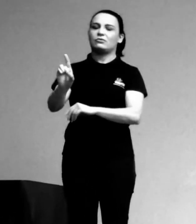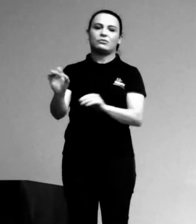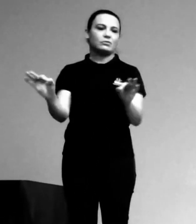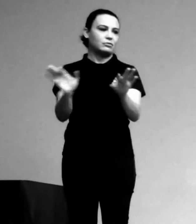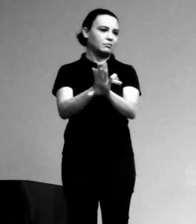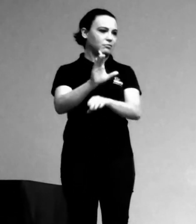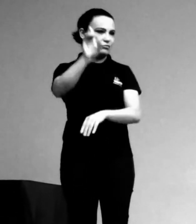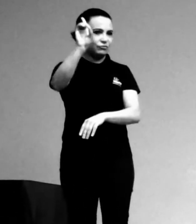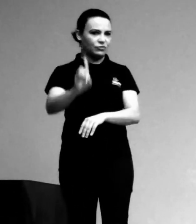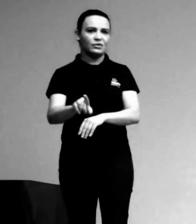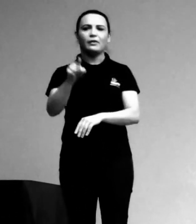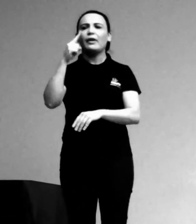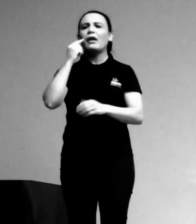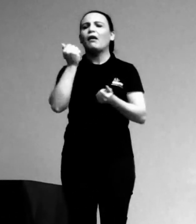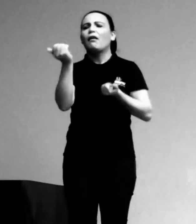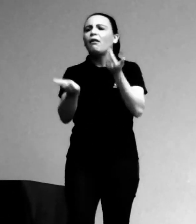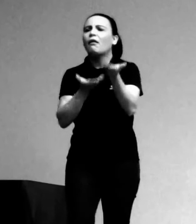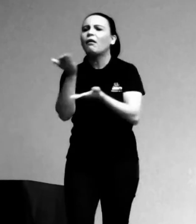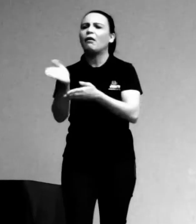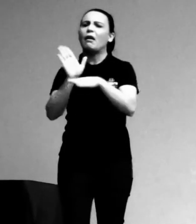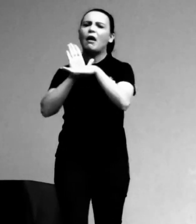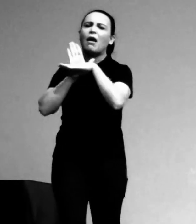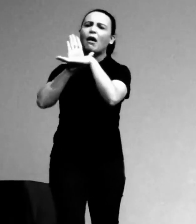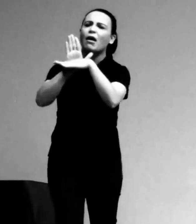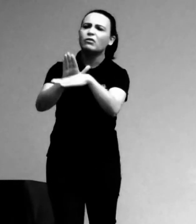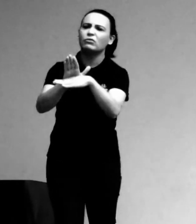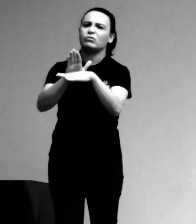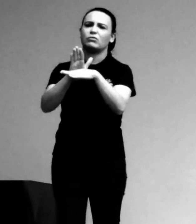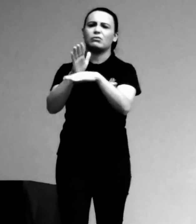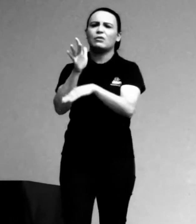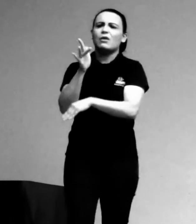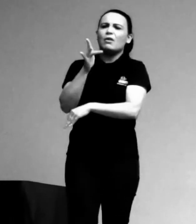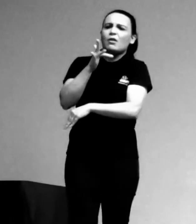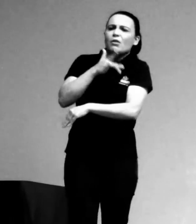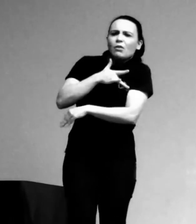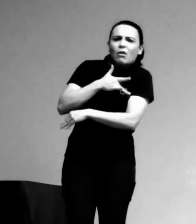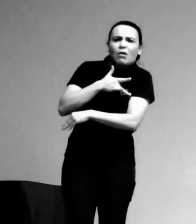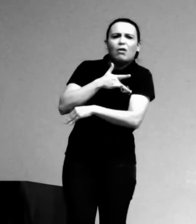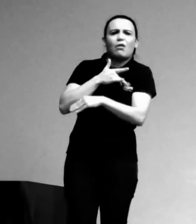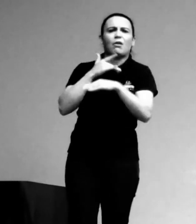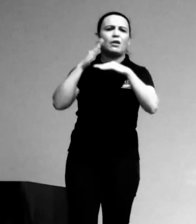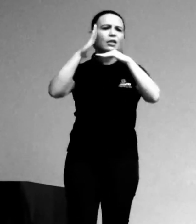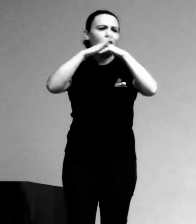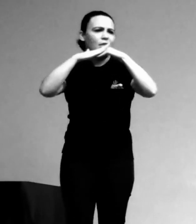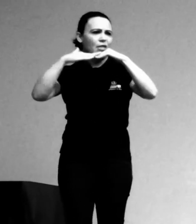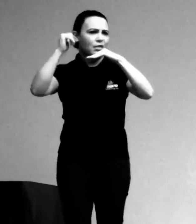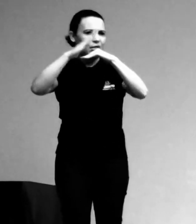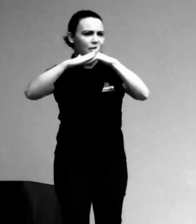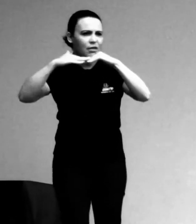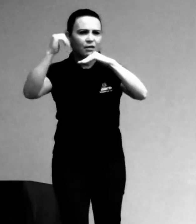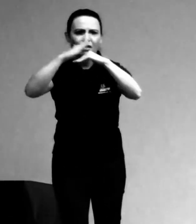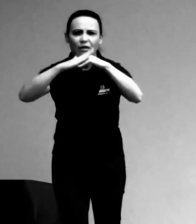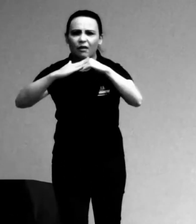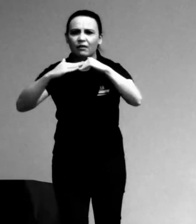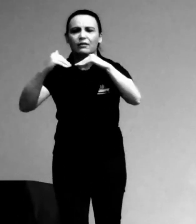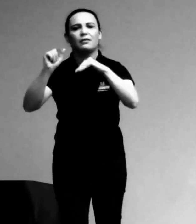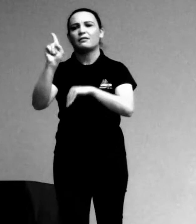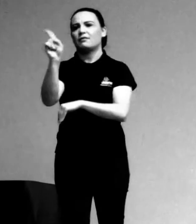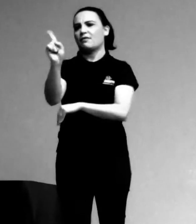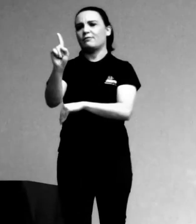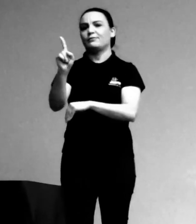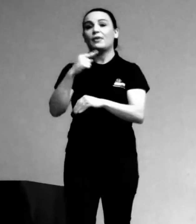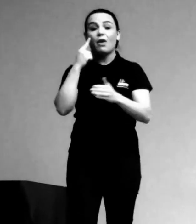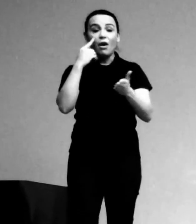não é favor, não é benemerência, não é caridade. Quando o livro é inacessível, ele só